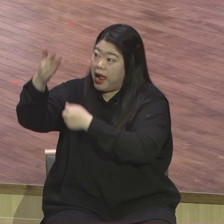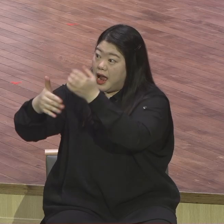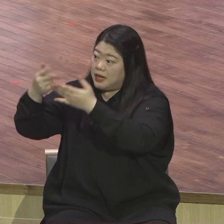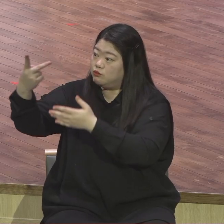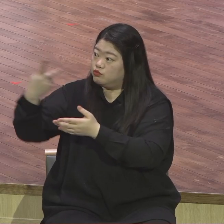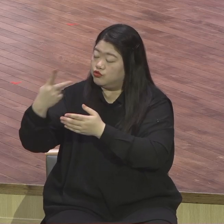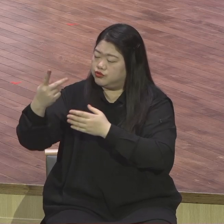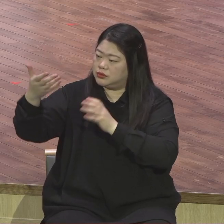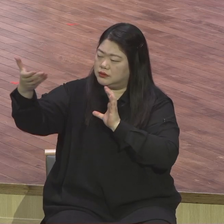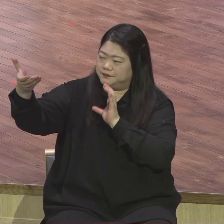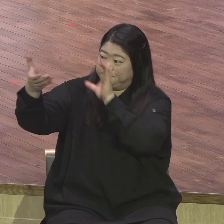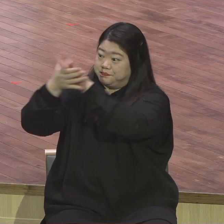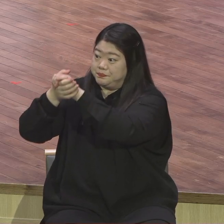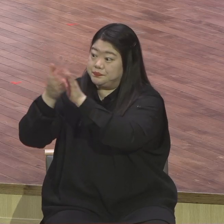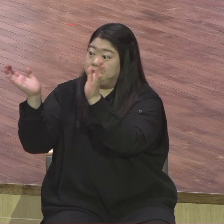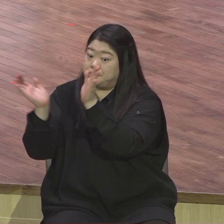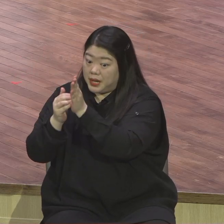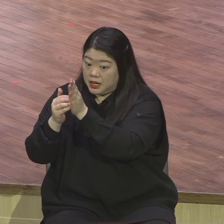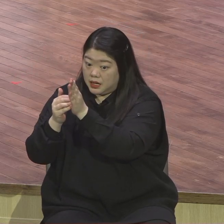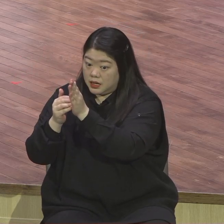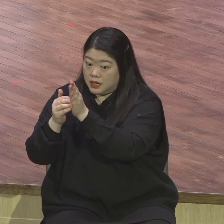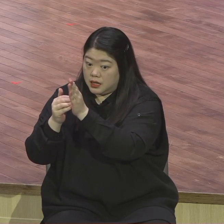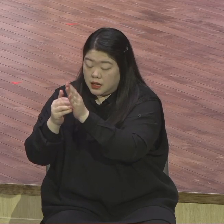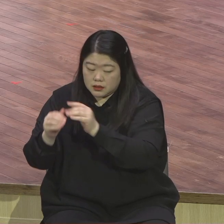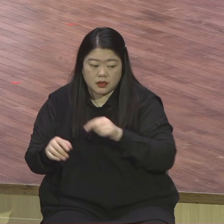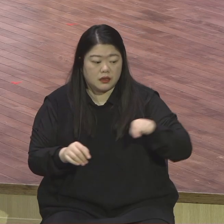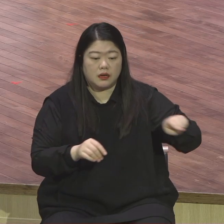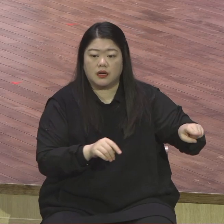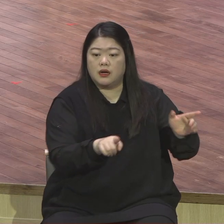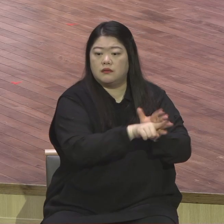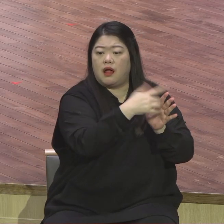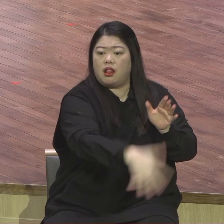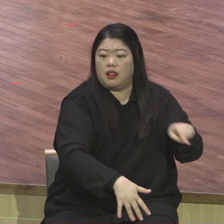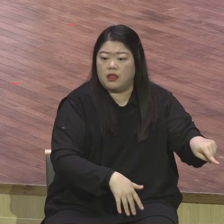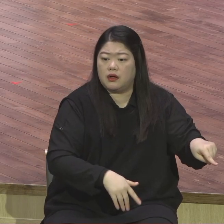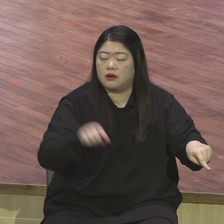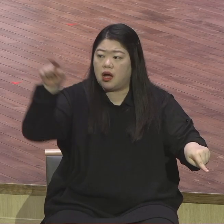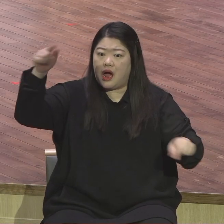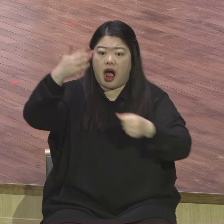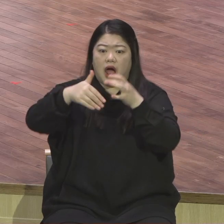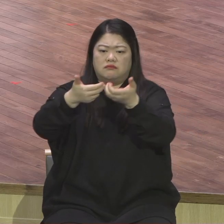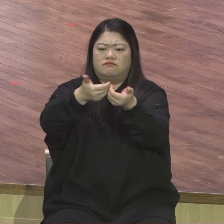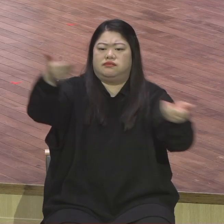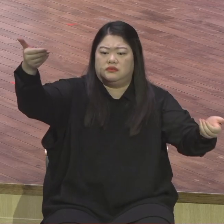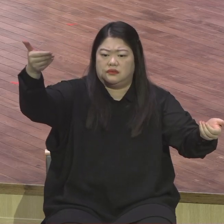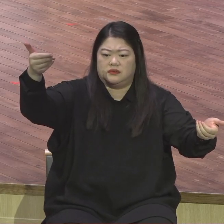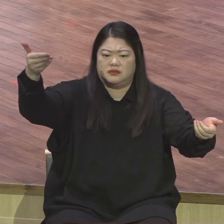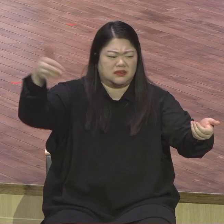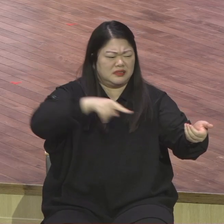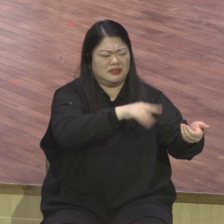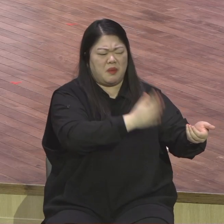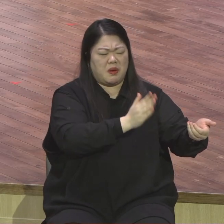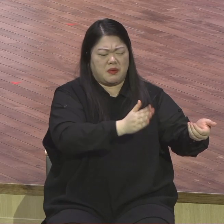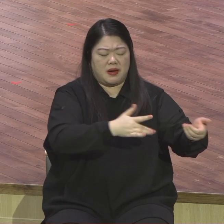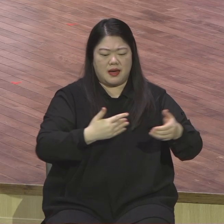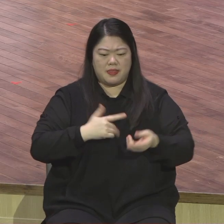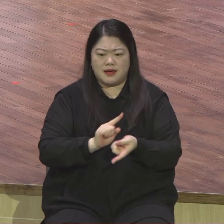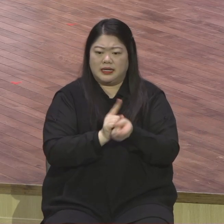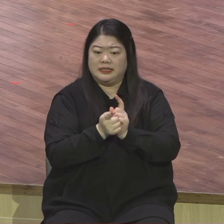영적 대사의 사명 그리스 3개 되시기 바랍니다 화목하게 하세요